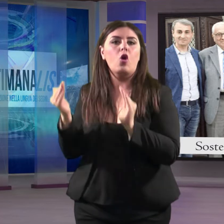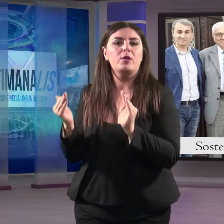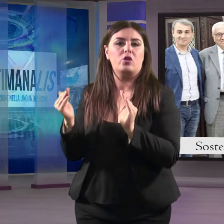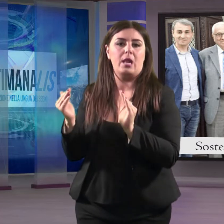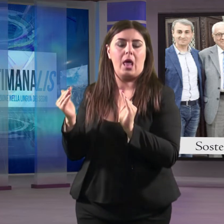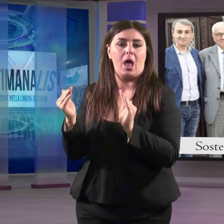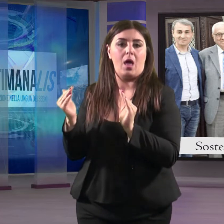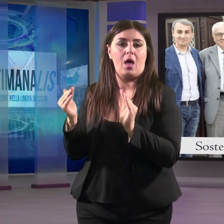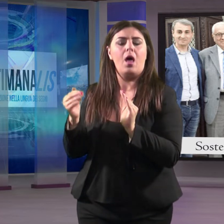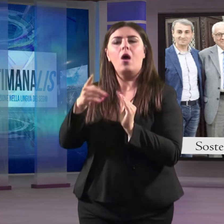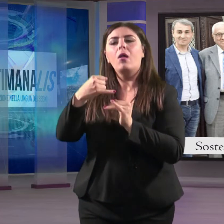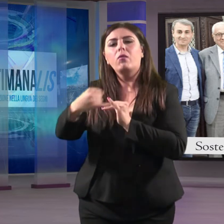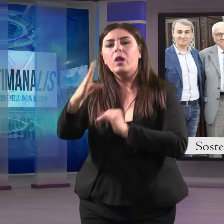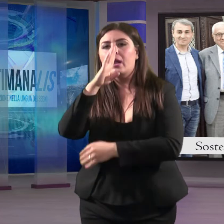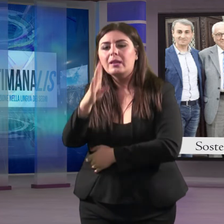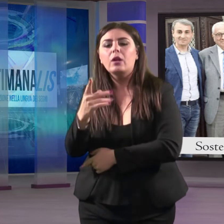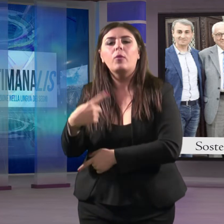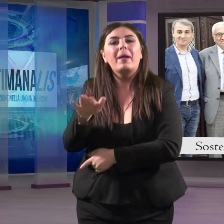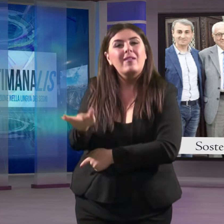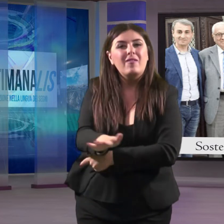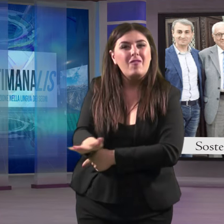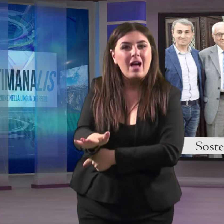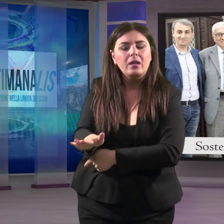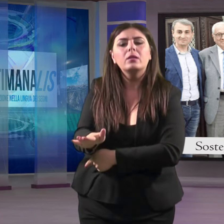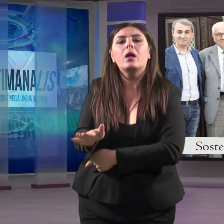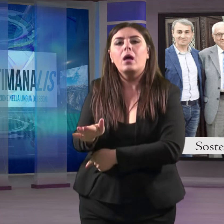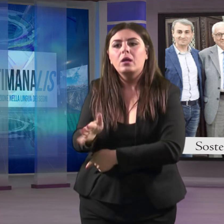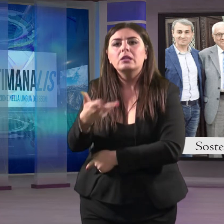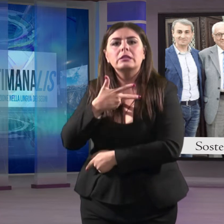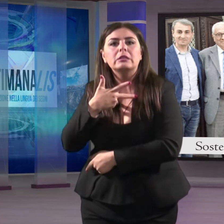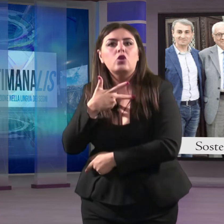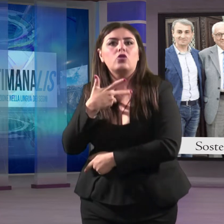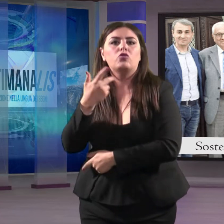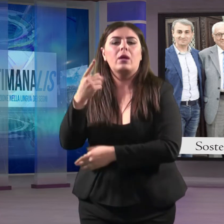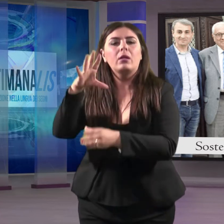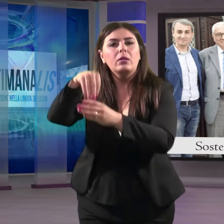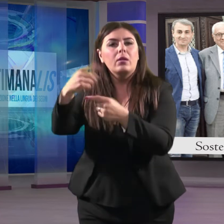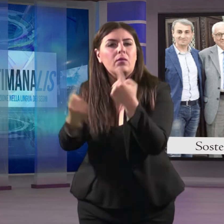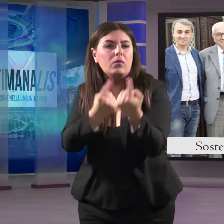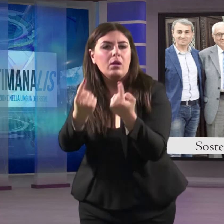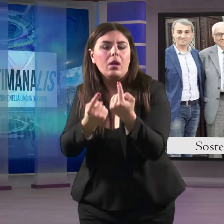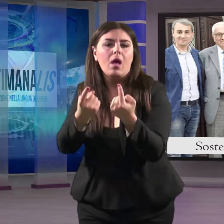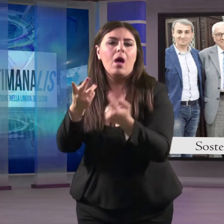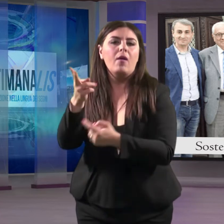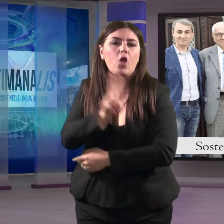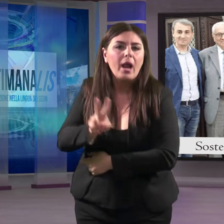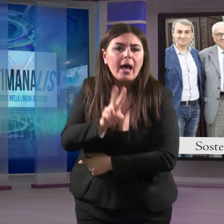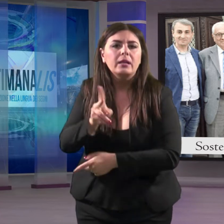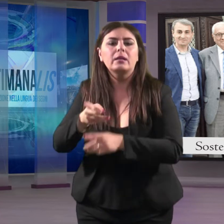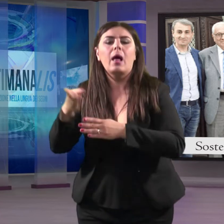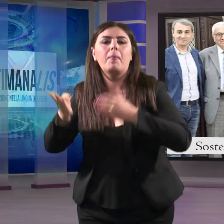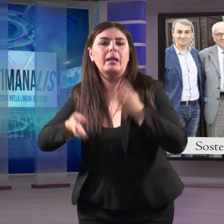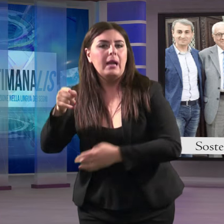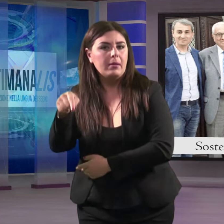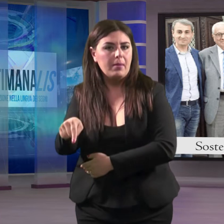quel filo diretto per l'infanzia atto a raccogliere segnalazioni di maltrattamento e violenza su minori.